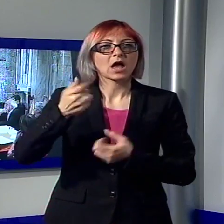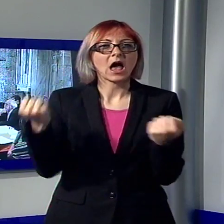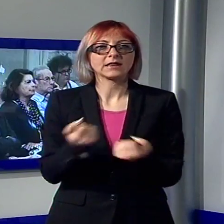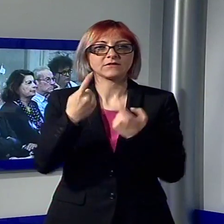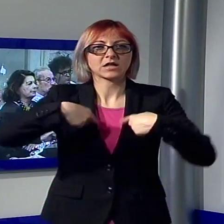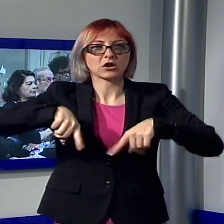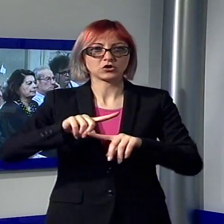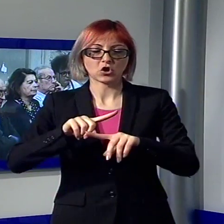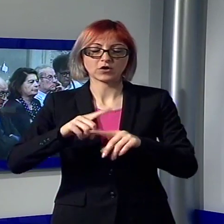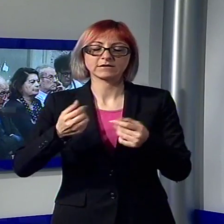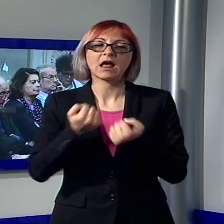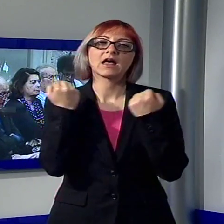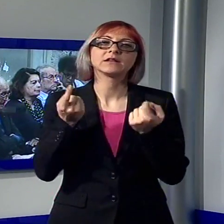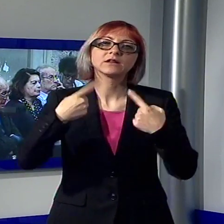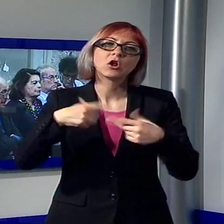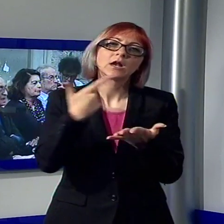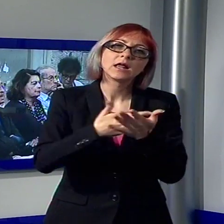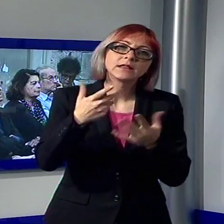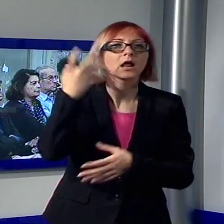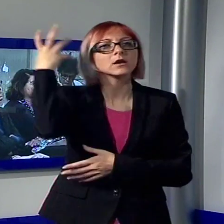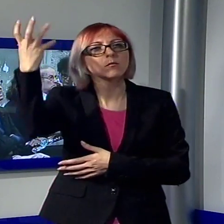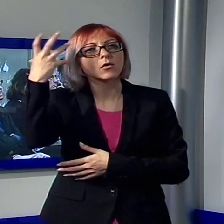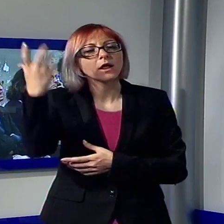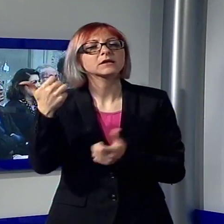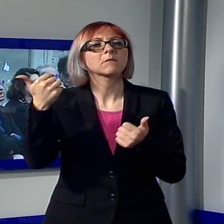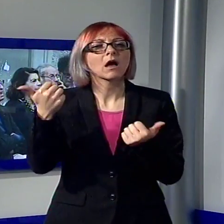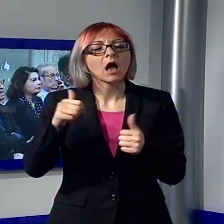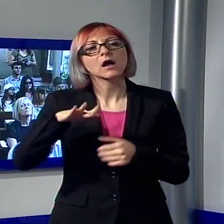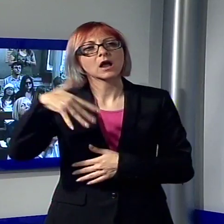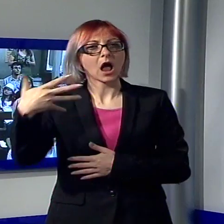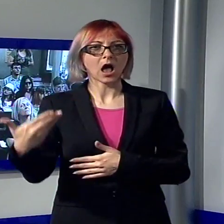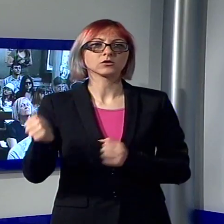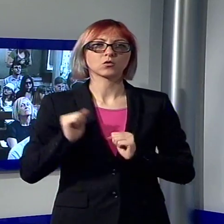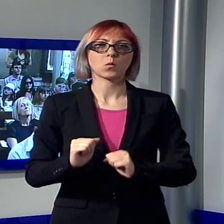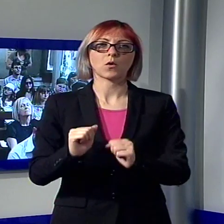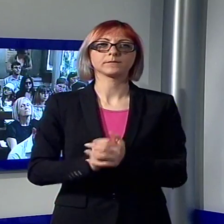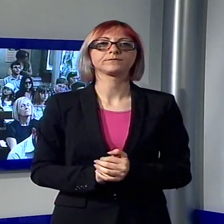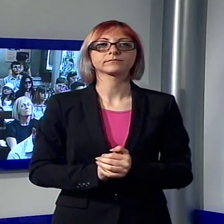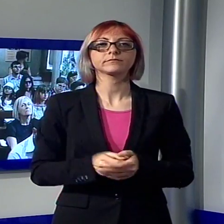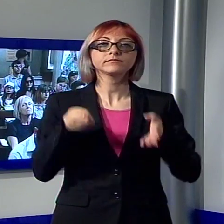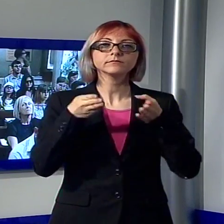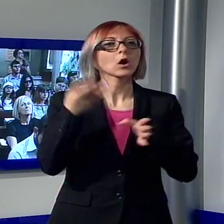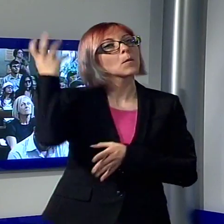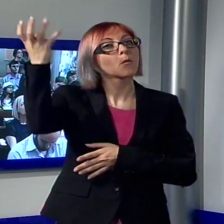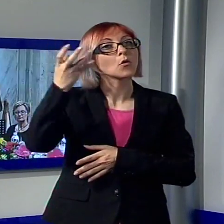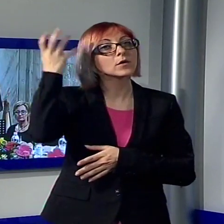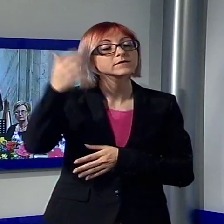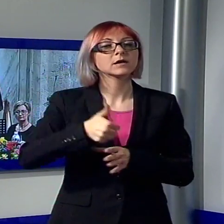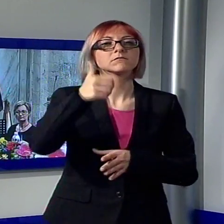letteraria e poetica ma non soltanto. Per la sezione poesia inedita il primo premio è andato a Umberto